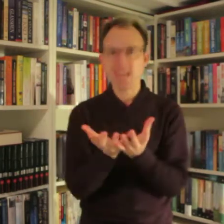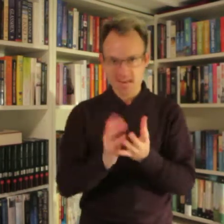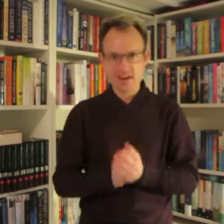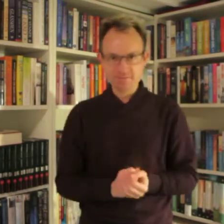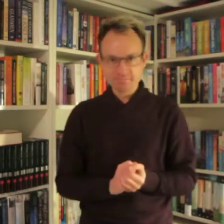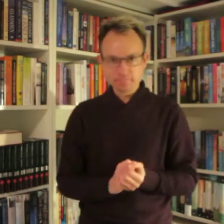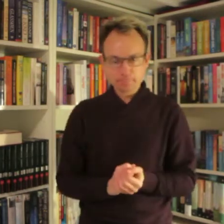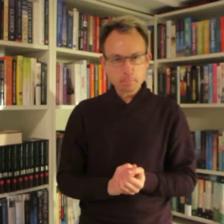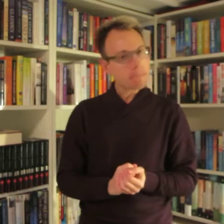hele.